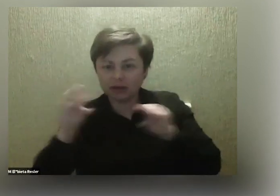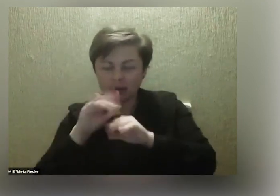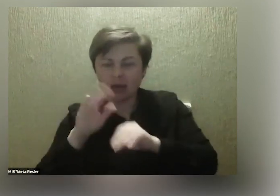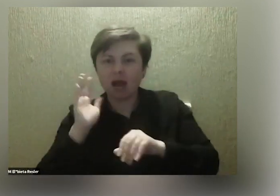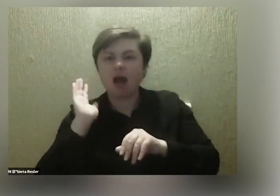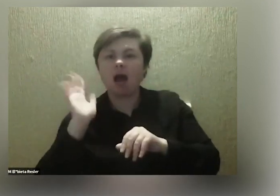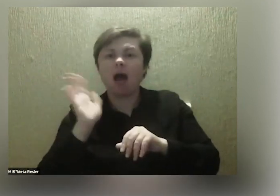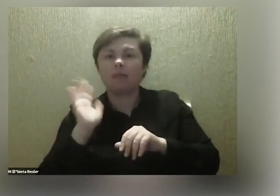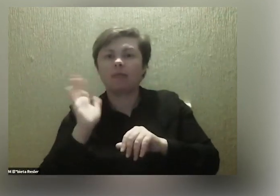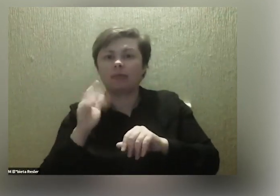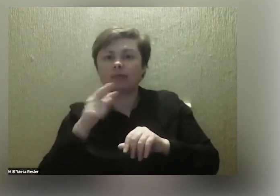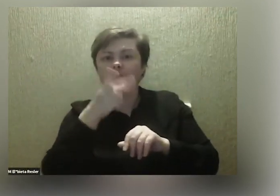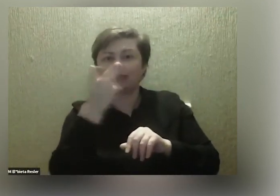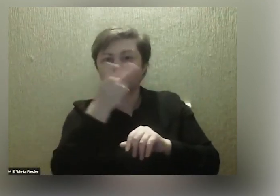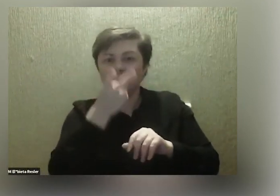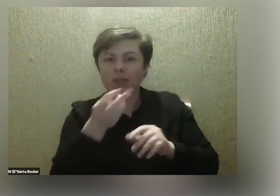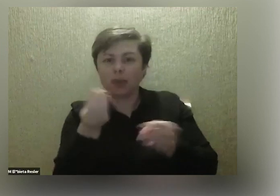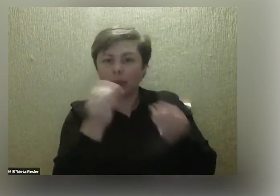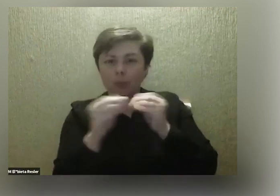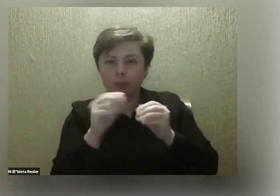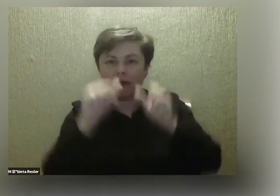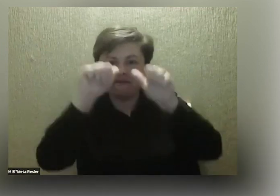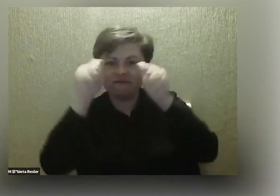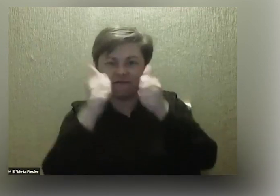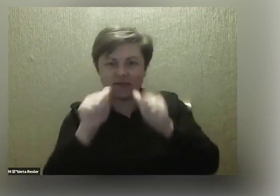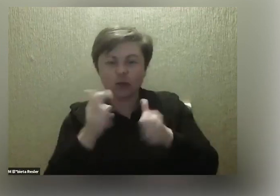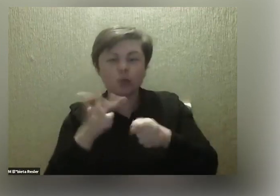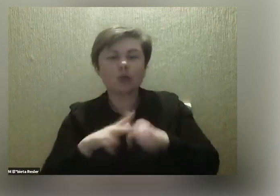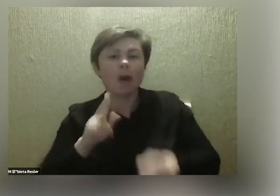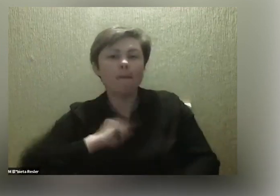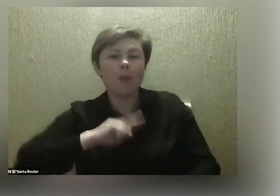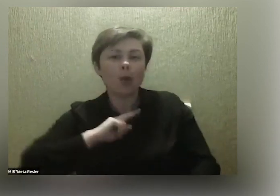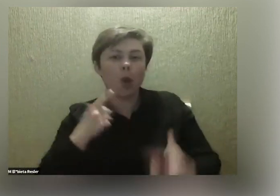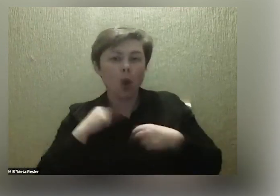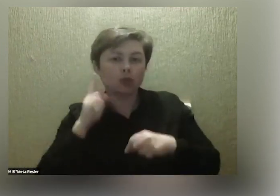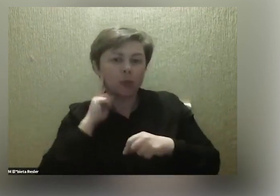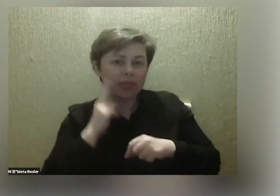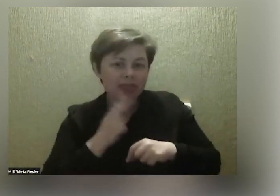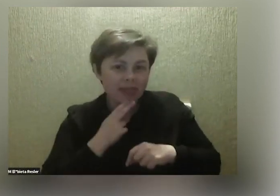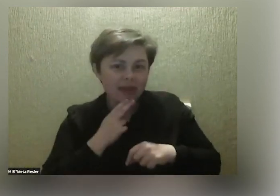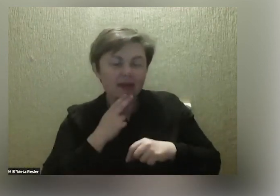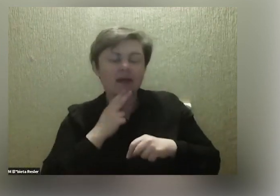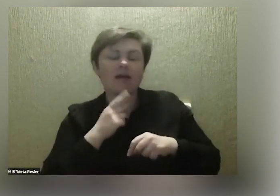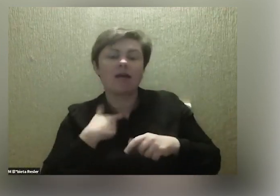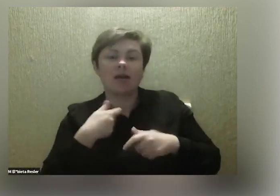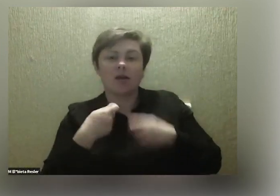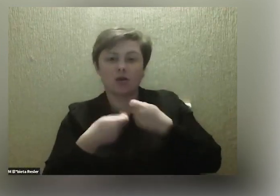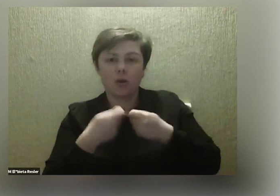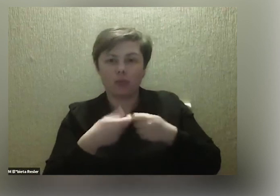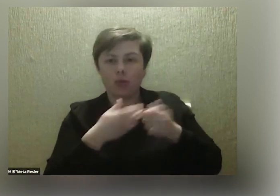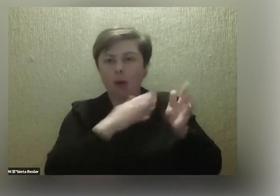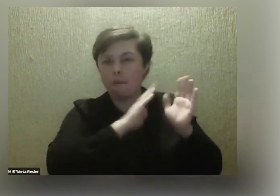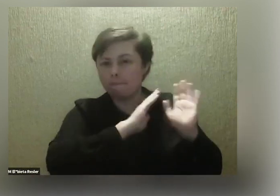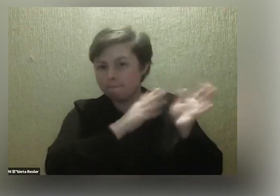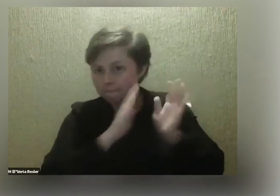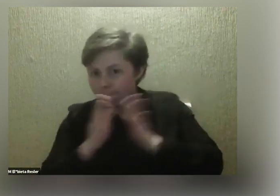później układaliśmy z tych figur, które się podobały osobom niesłyszącym, układaliśmy konkretną kolejność, która